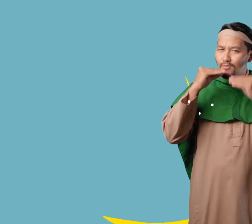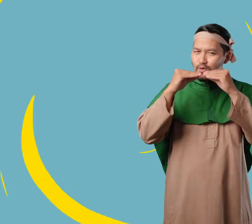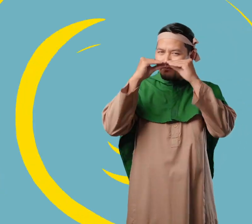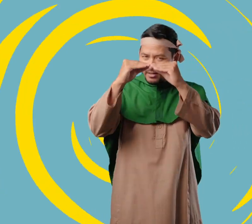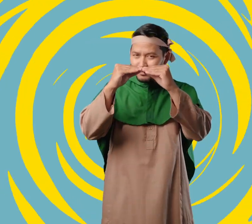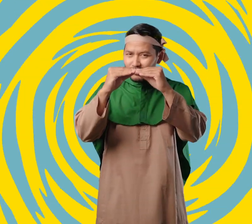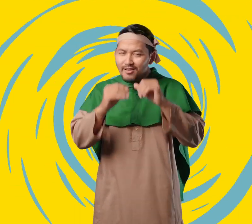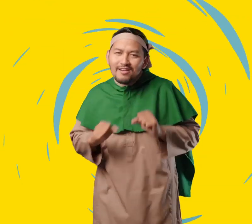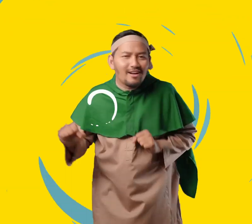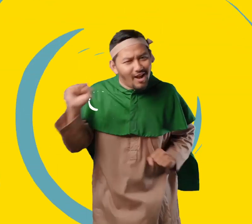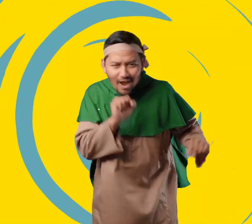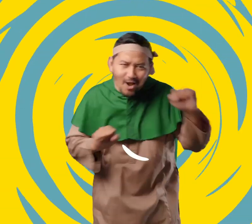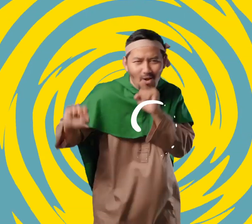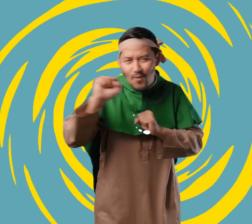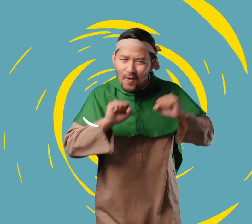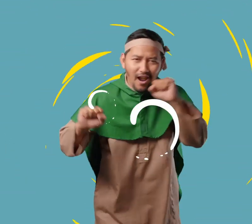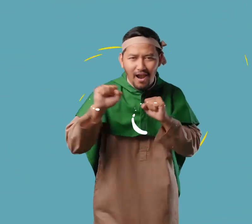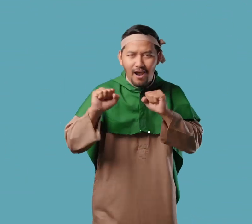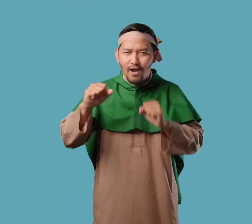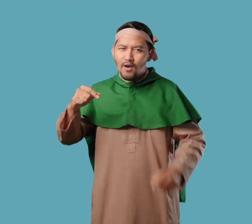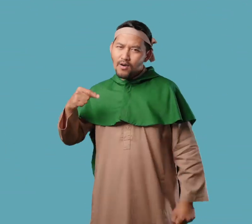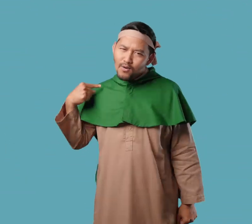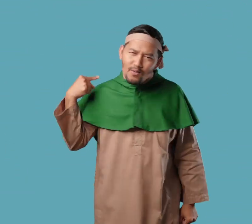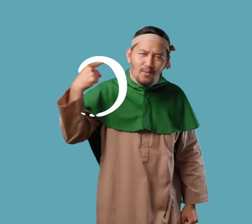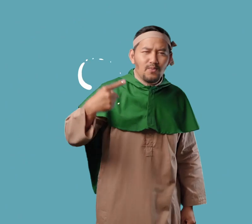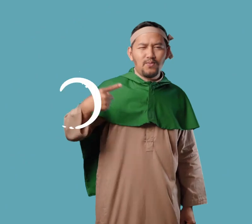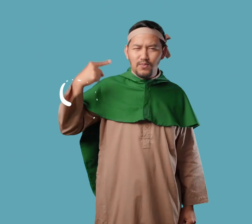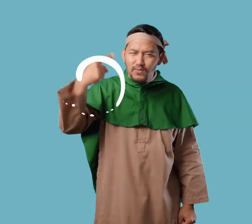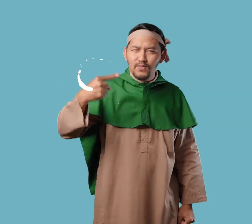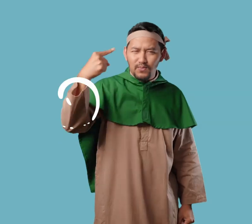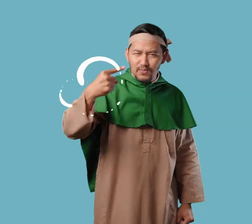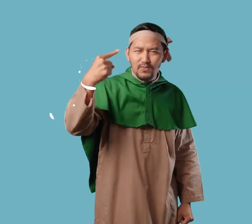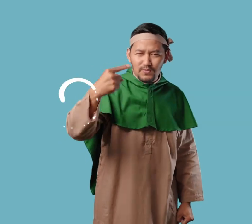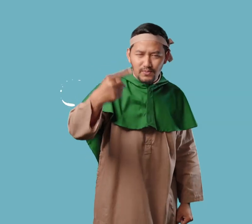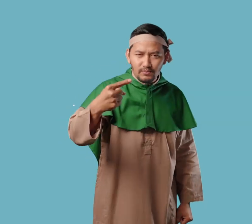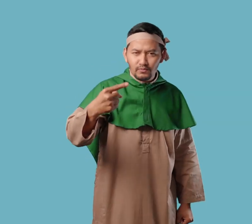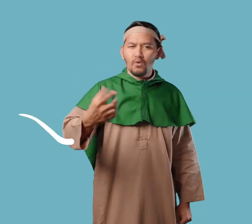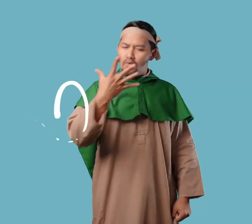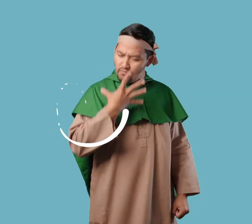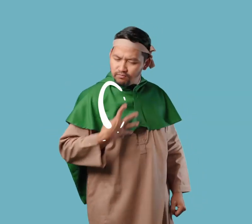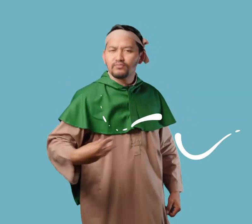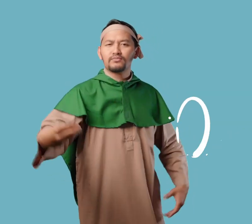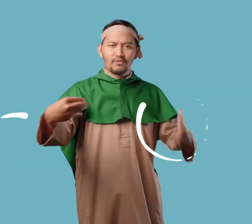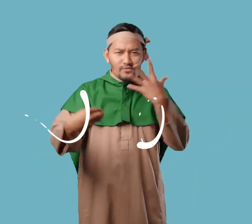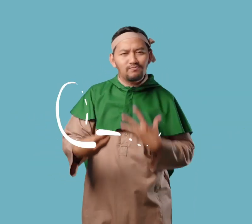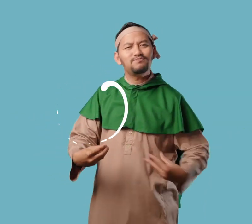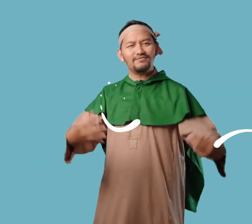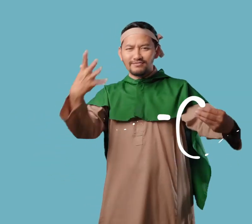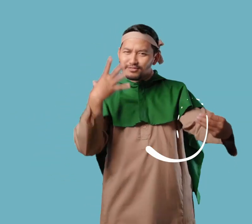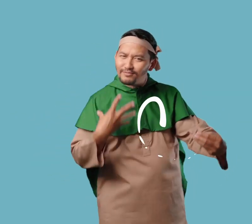Keseharian Nabi Muhammad adalah panduan dan contoh Tentang bagaimana menjalani kehidupan yang baik